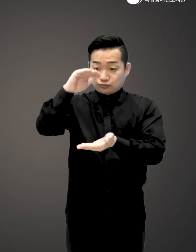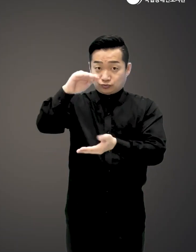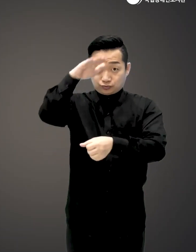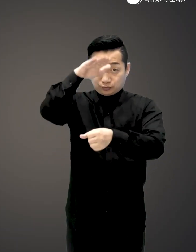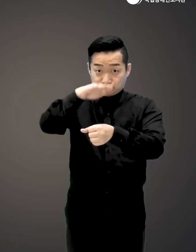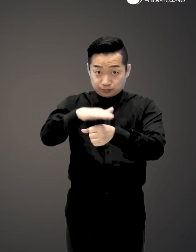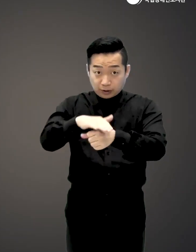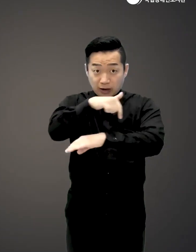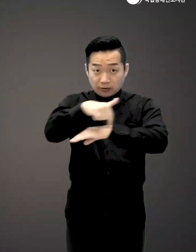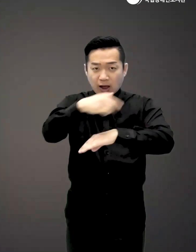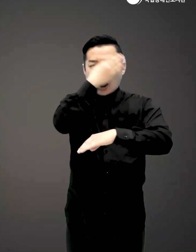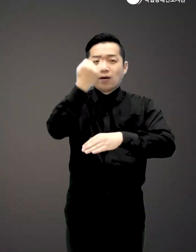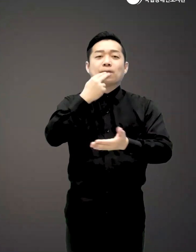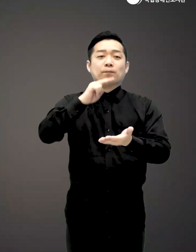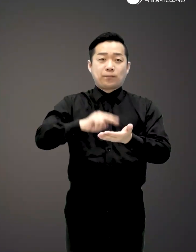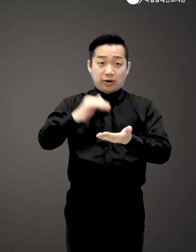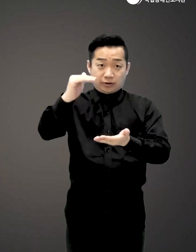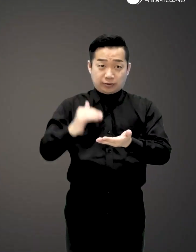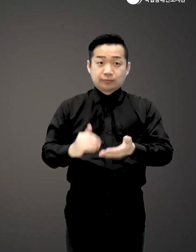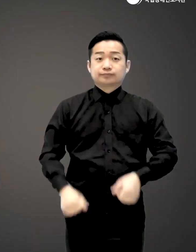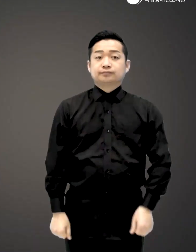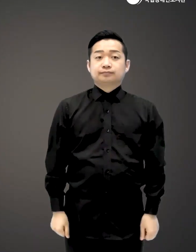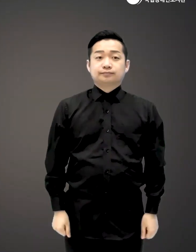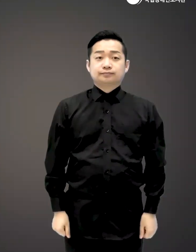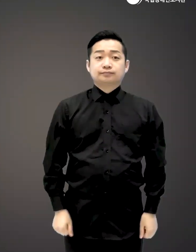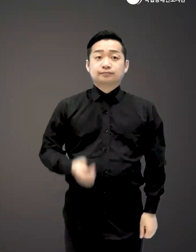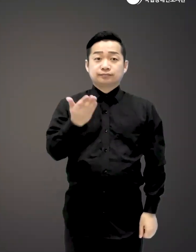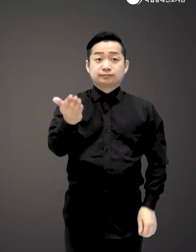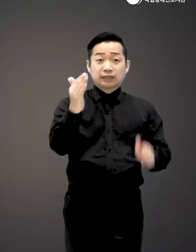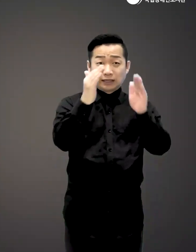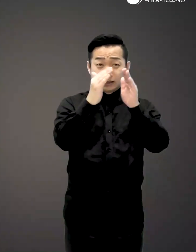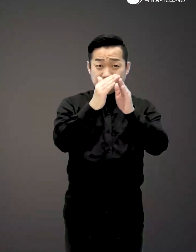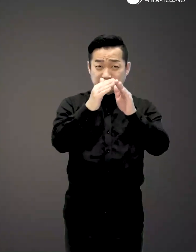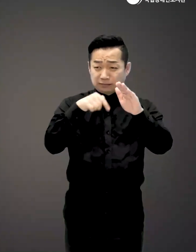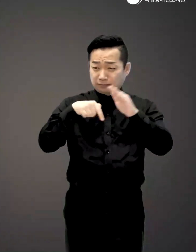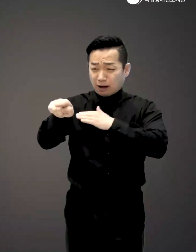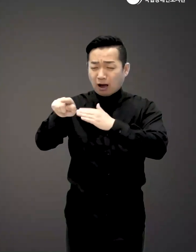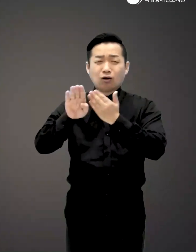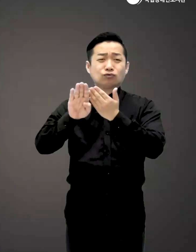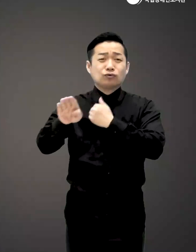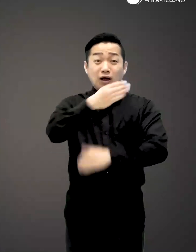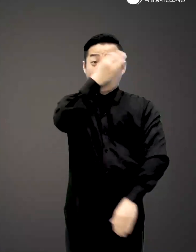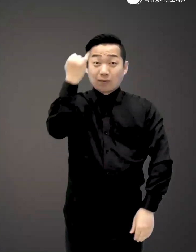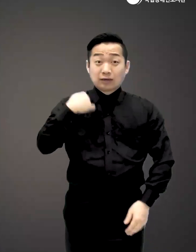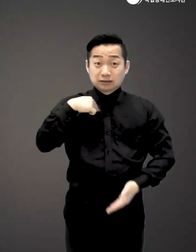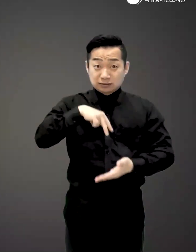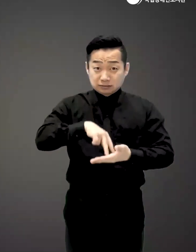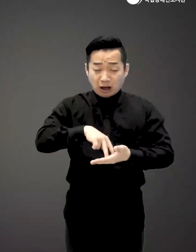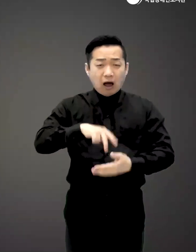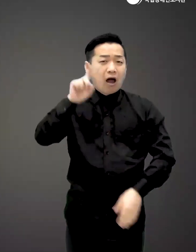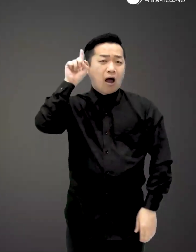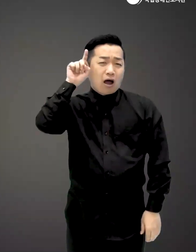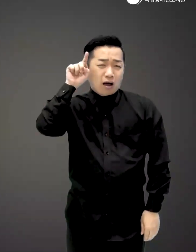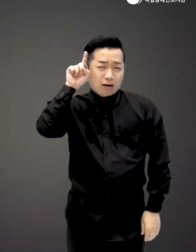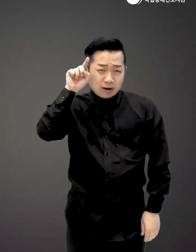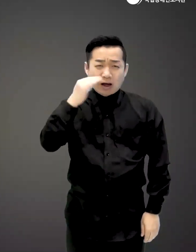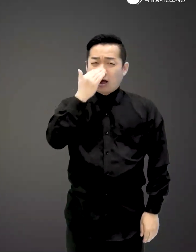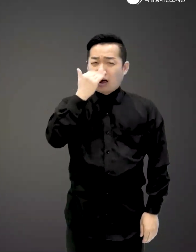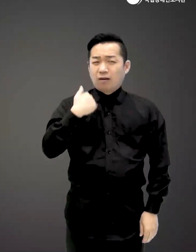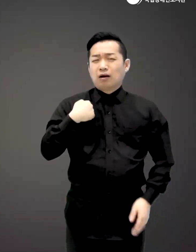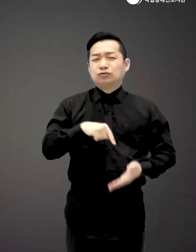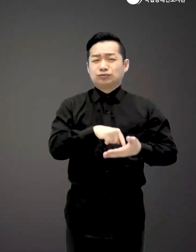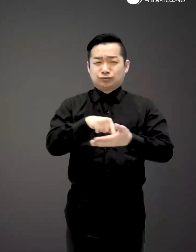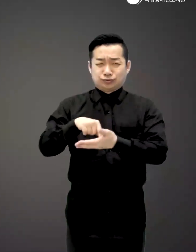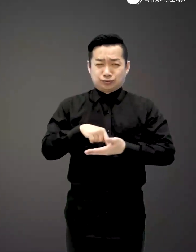기획에 들어온 할머니의 편지다 니가 집을 나간 뒤 이 할미는 하루하루가 얼마나